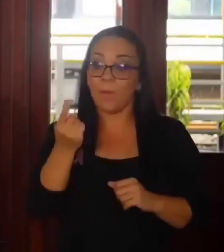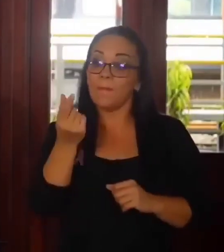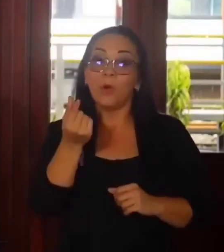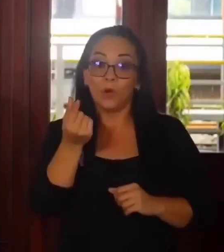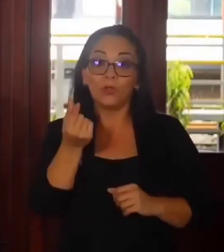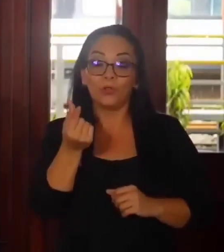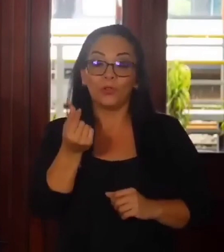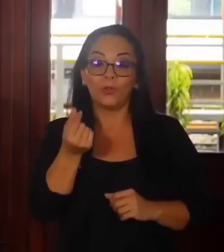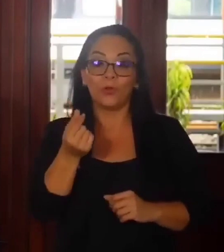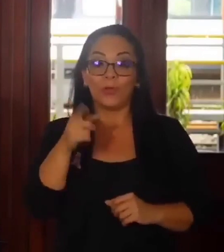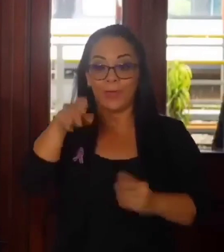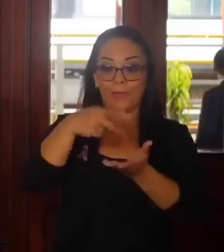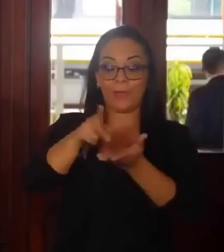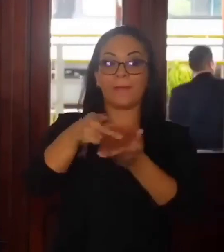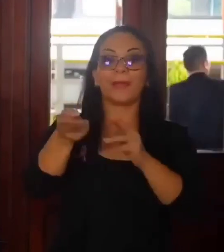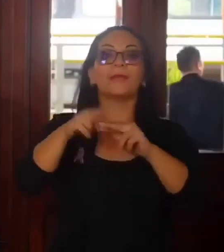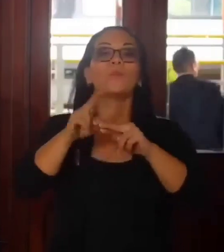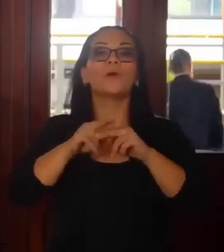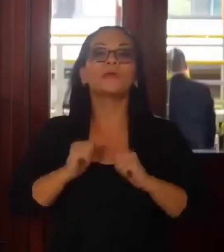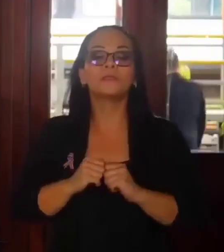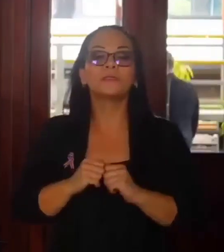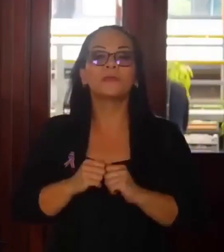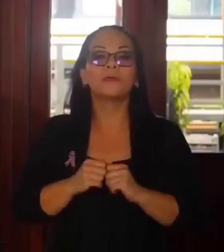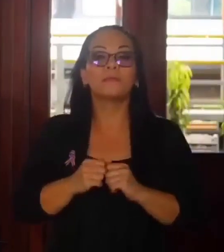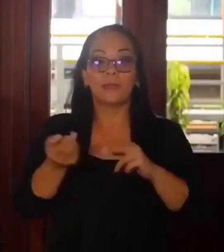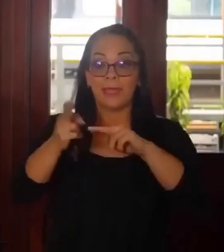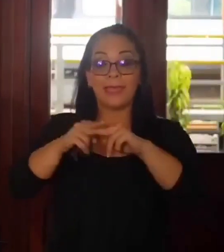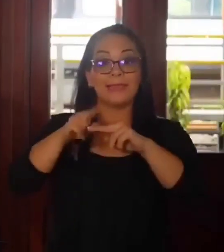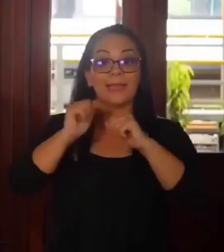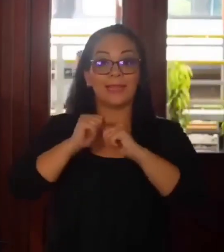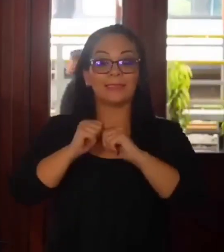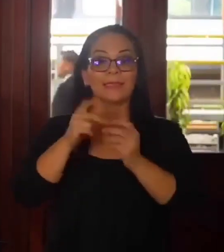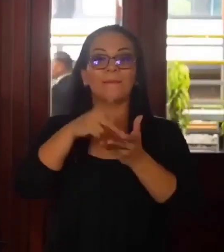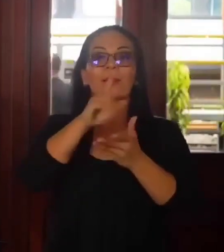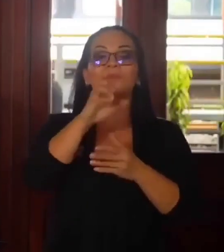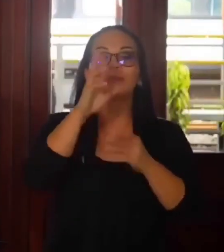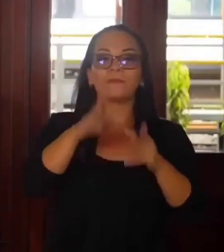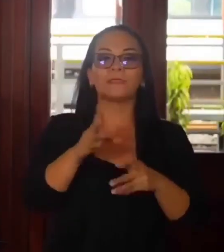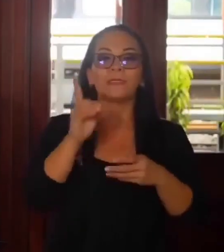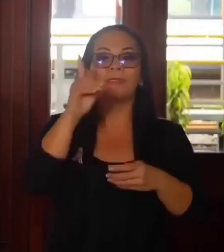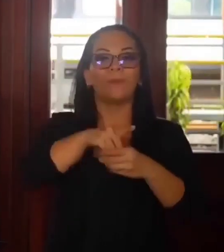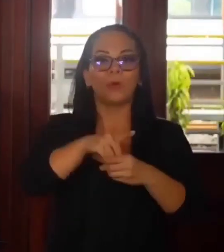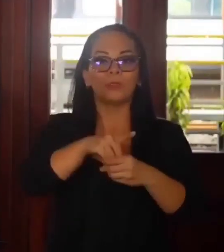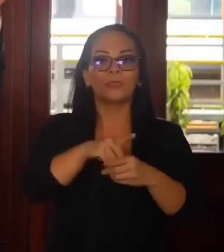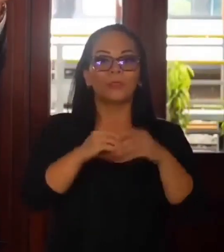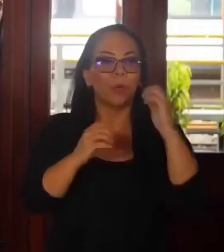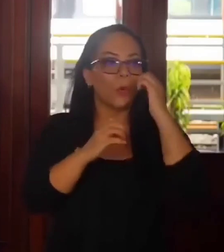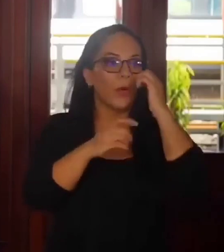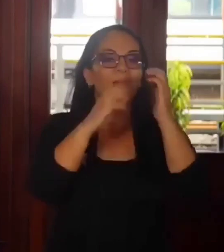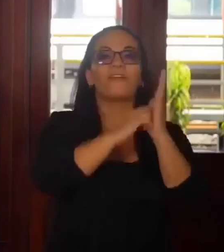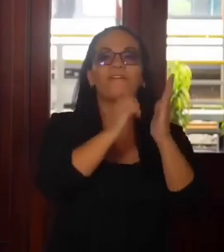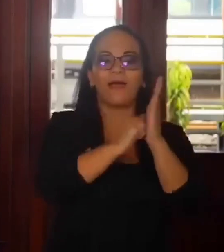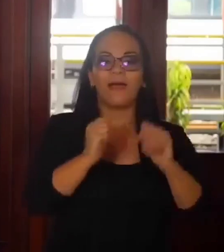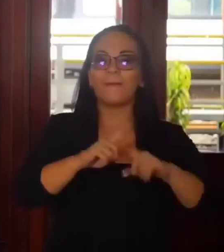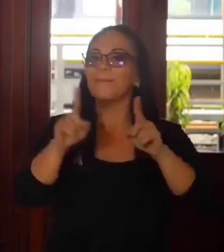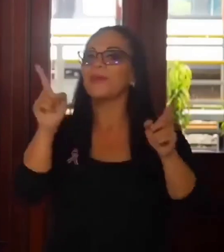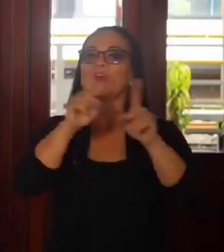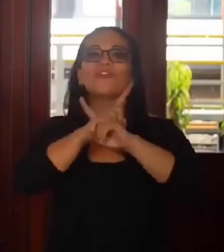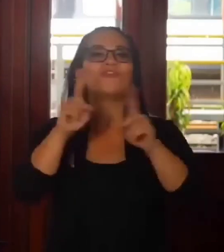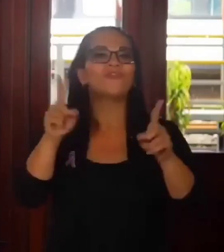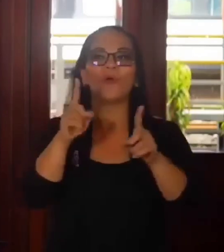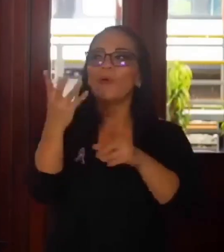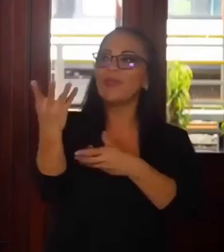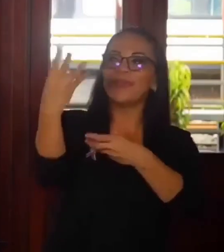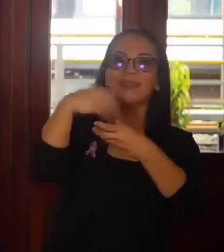sobre el que tiene que pagar los impuestos, los intereses que le paga el costarricense que hizo el depósito, pero no registra los